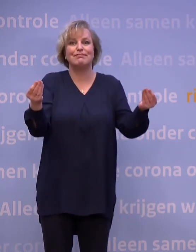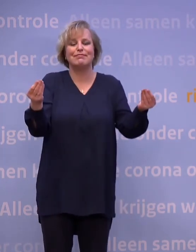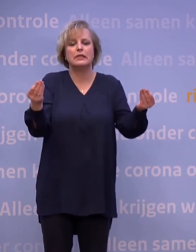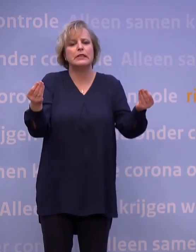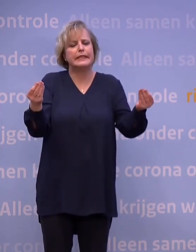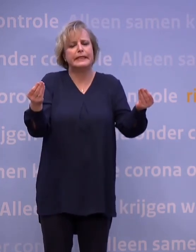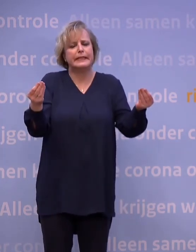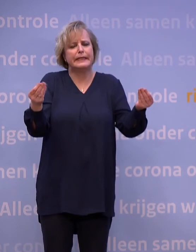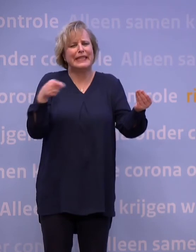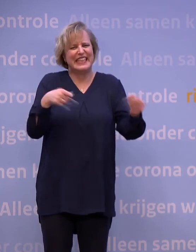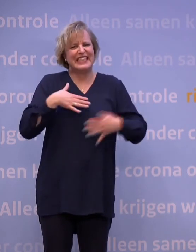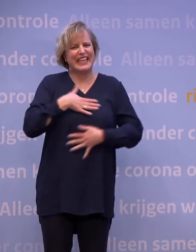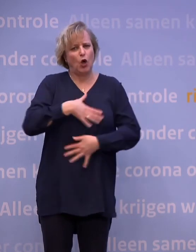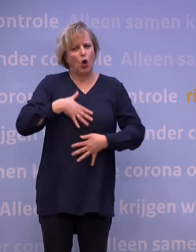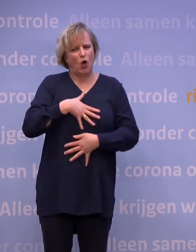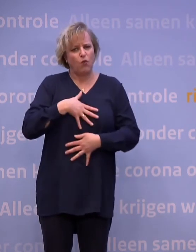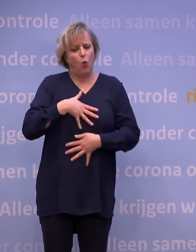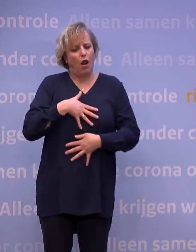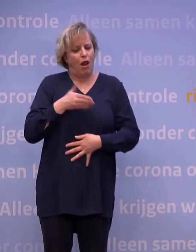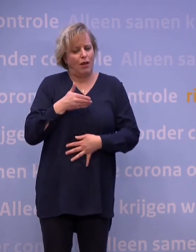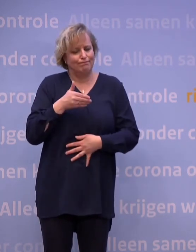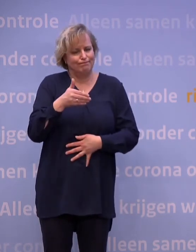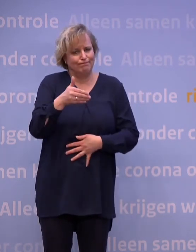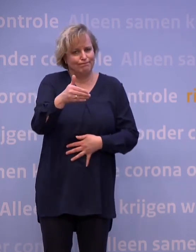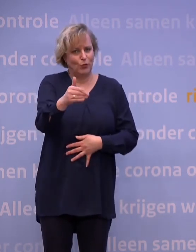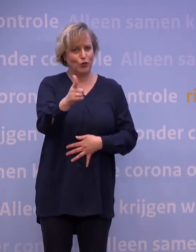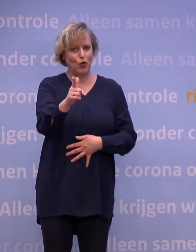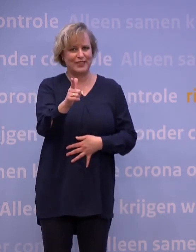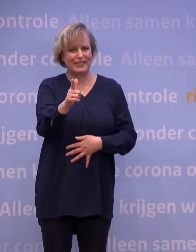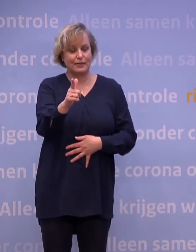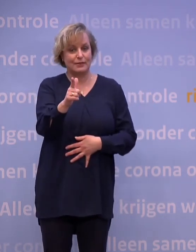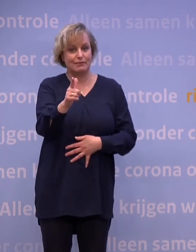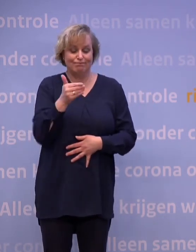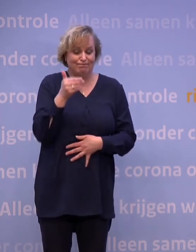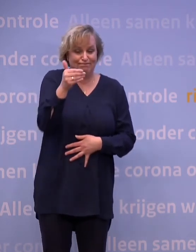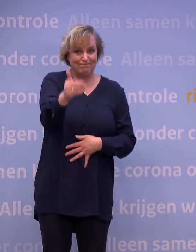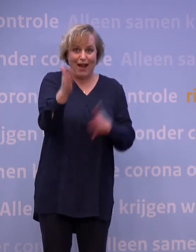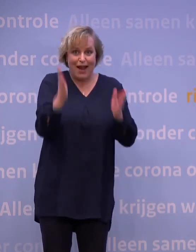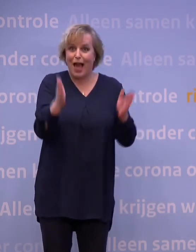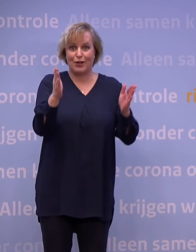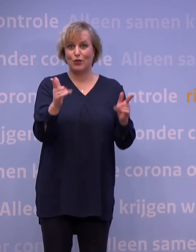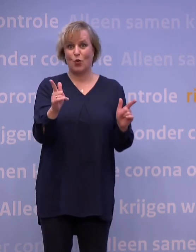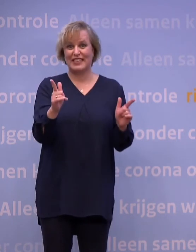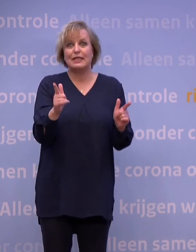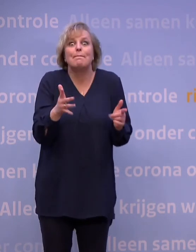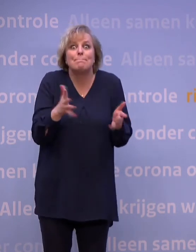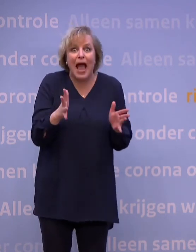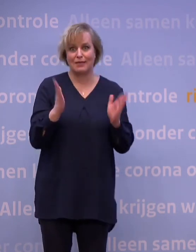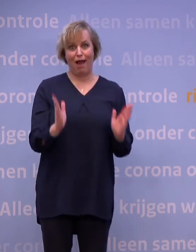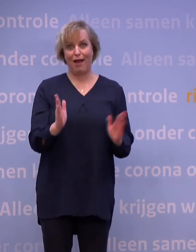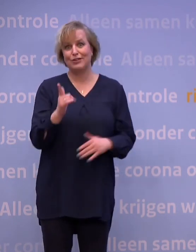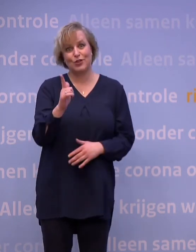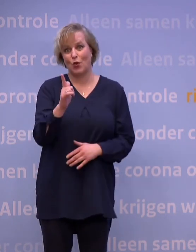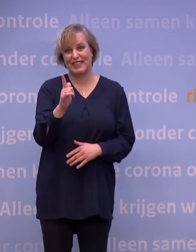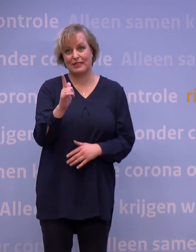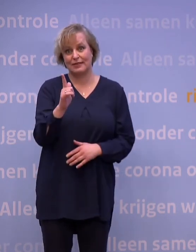wij zijn er bijna gevoel, dat kunnen we ons nog lang niet veroorloven. We zijn er nog niet. En ook niet bijna. Dit